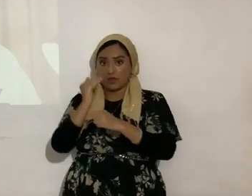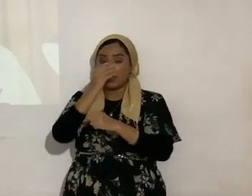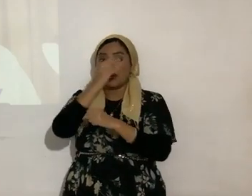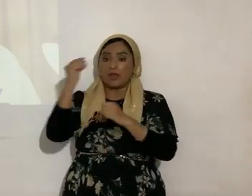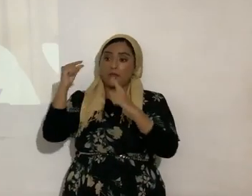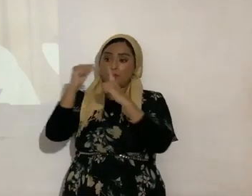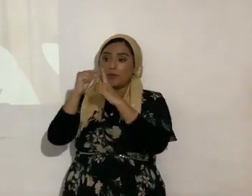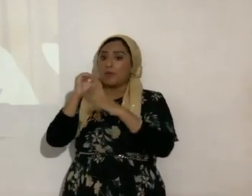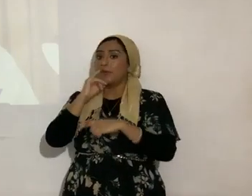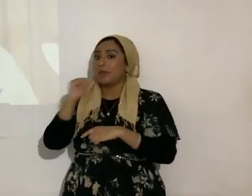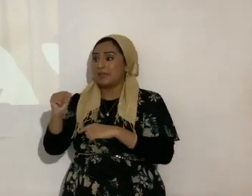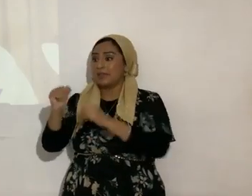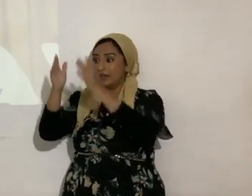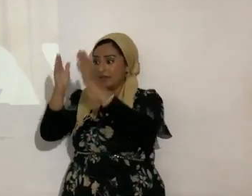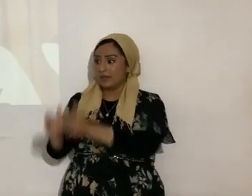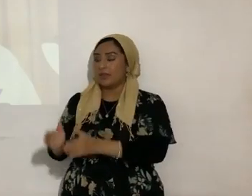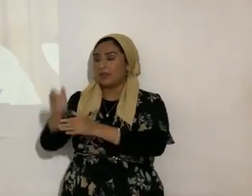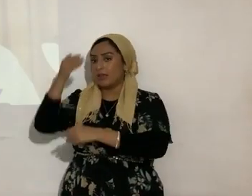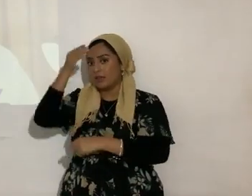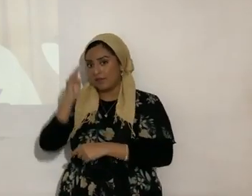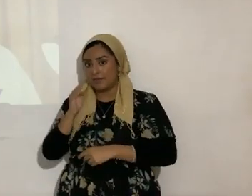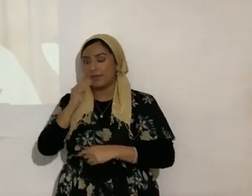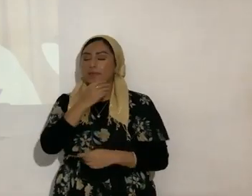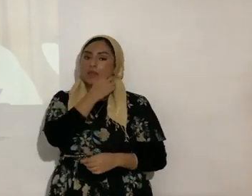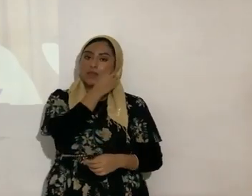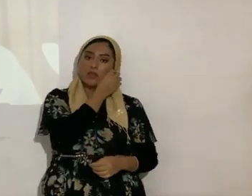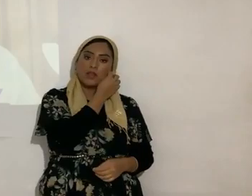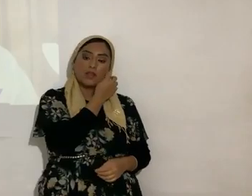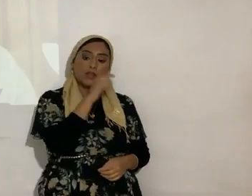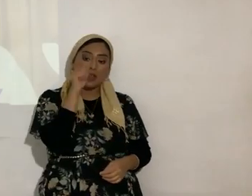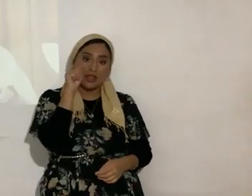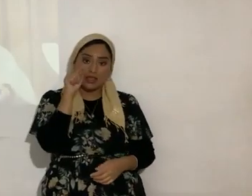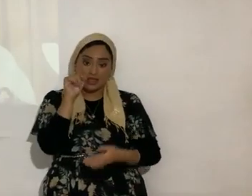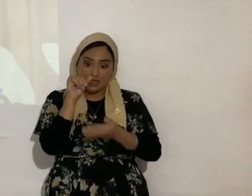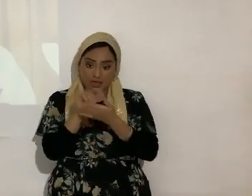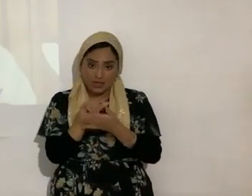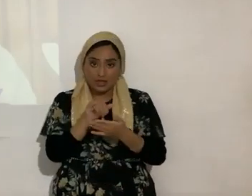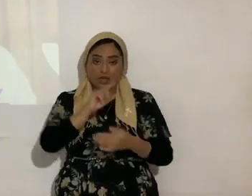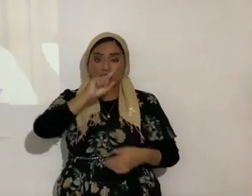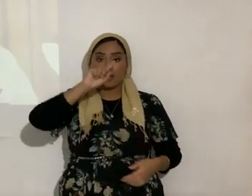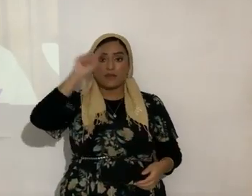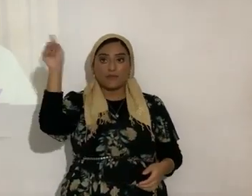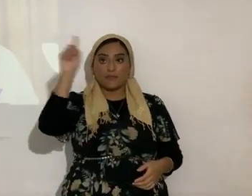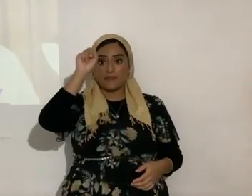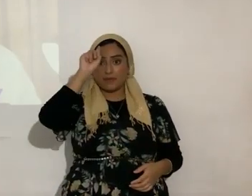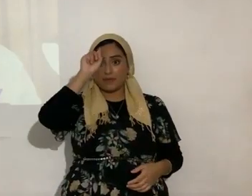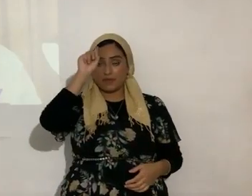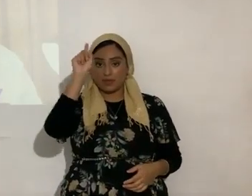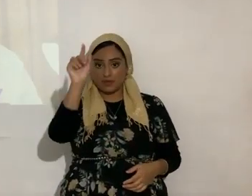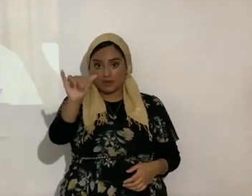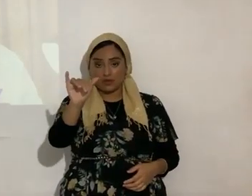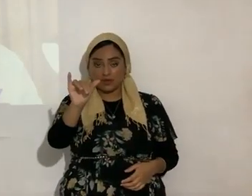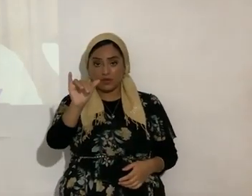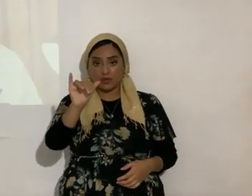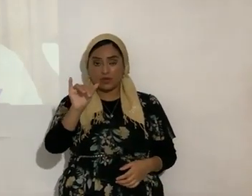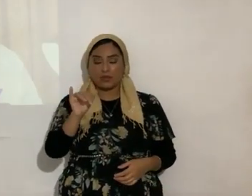Elohim. Este era en la eternidad, póngale ahí en el verso 2, este era en la